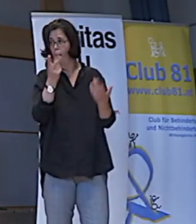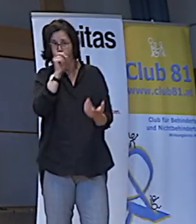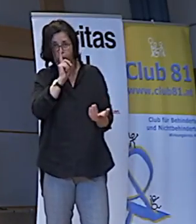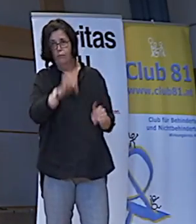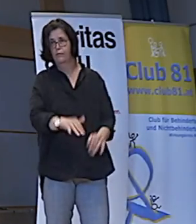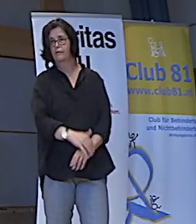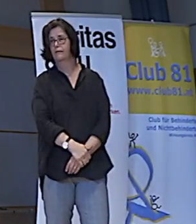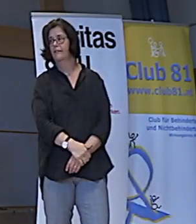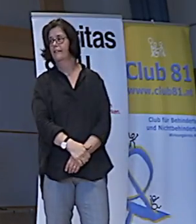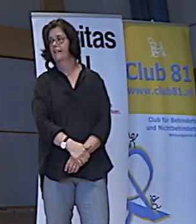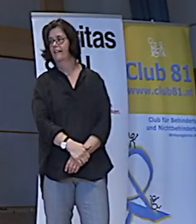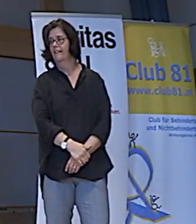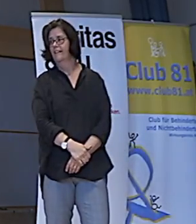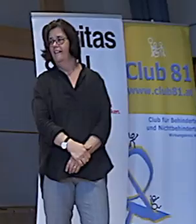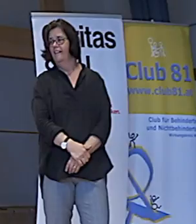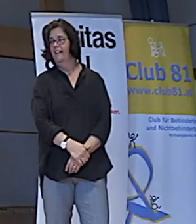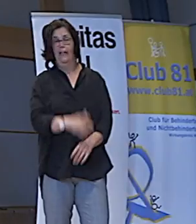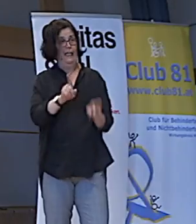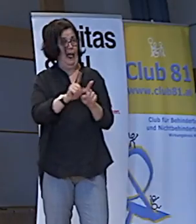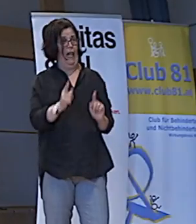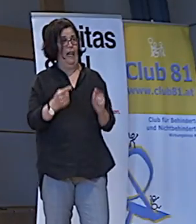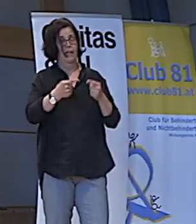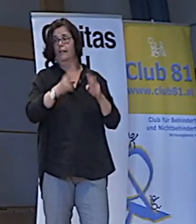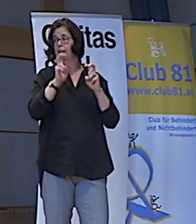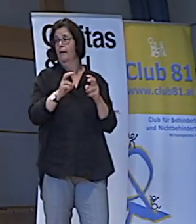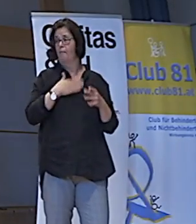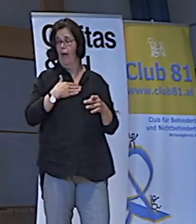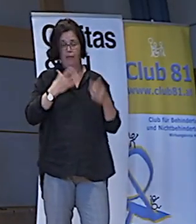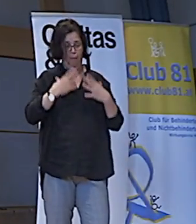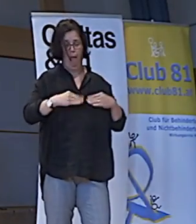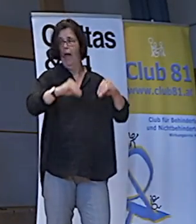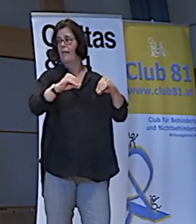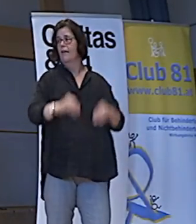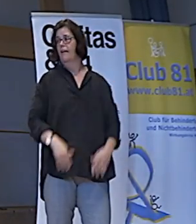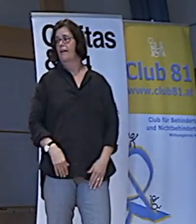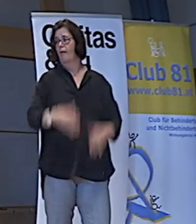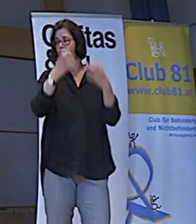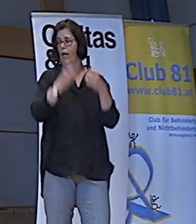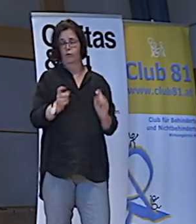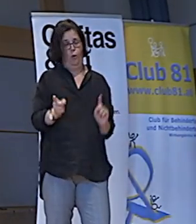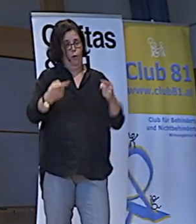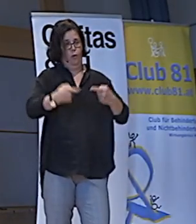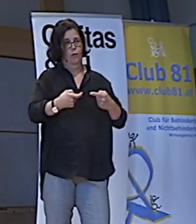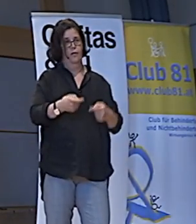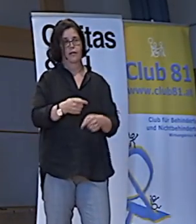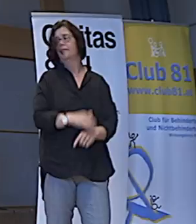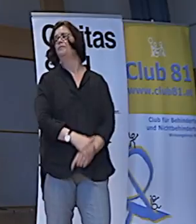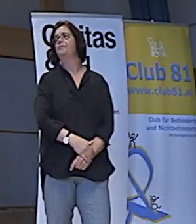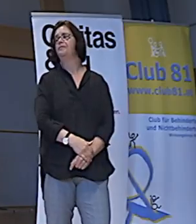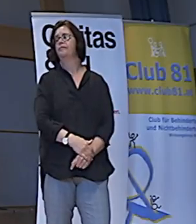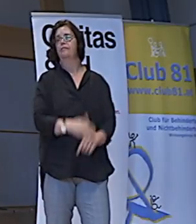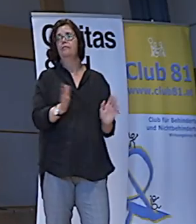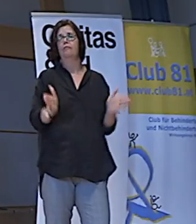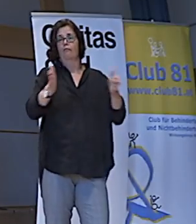Aber ich setze alle, wie ich sitze. Wie meine Beine sind. Okay? So. Ihr Fußsohlen zueinander